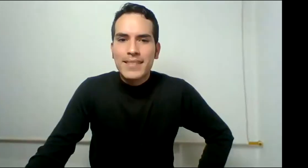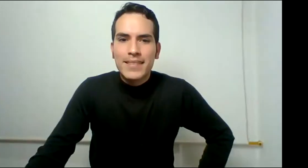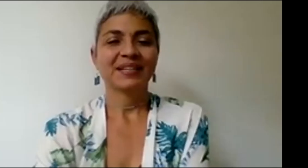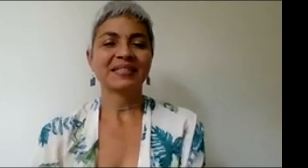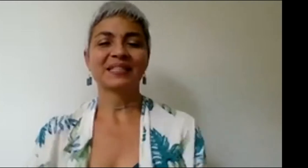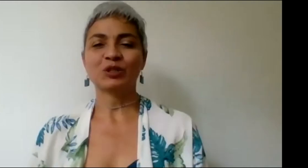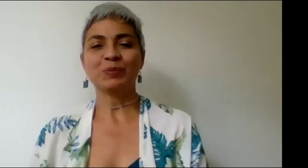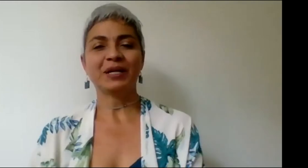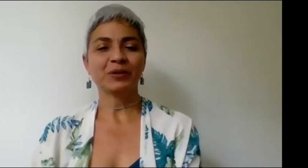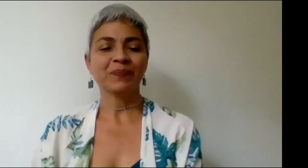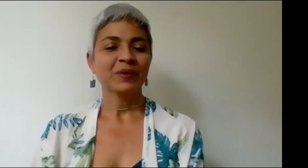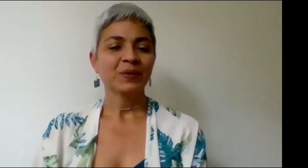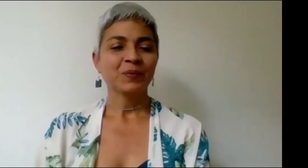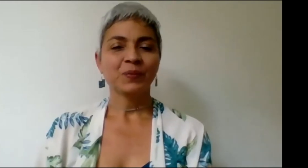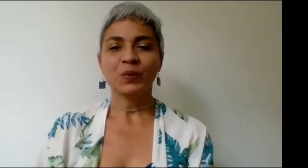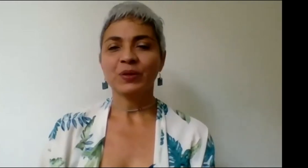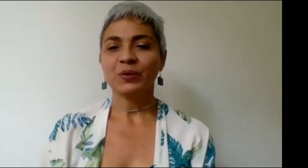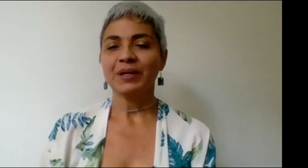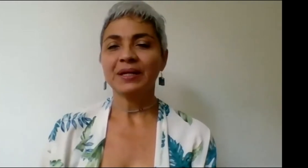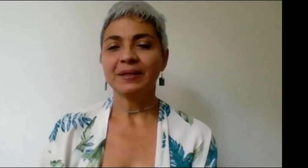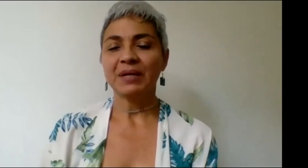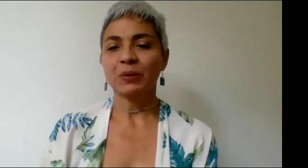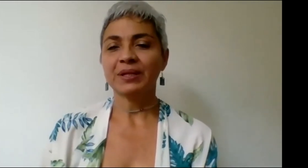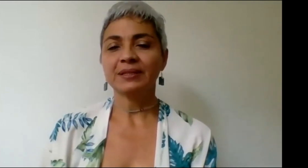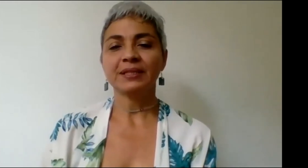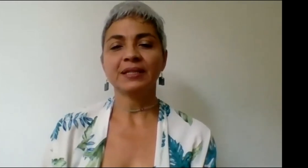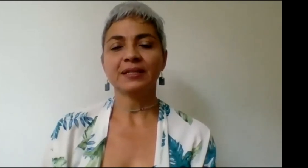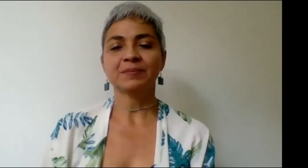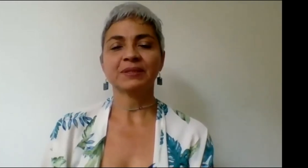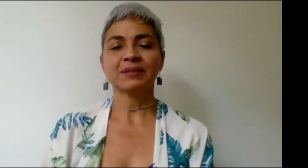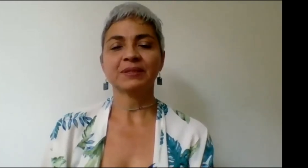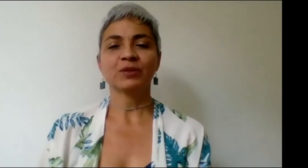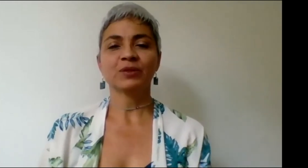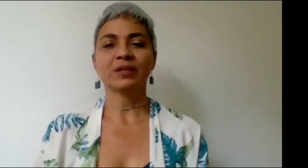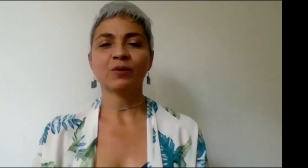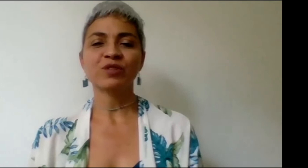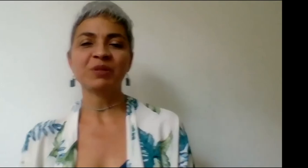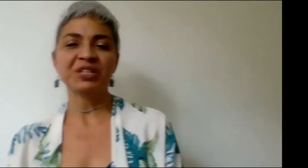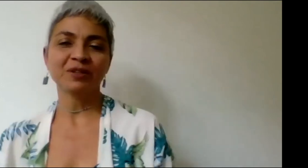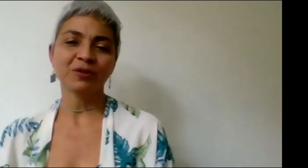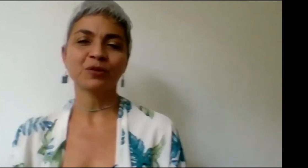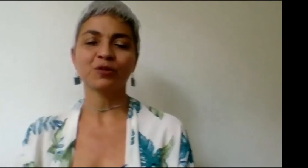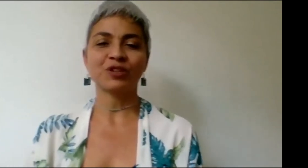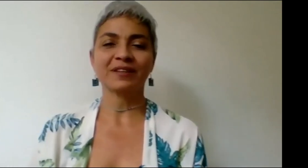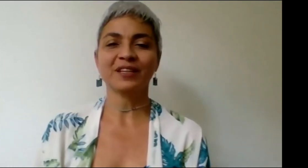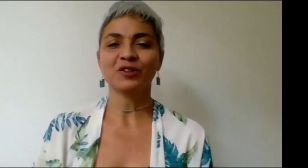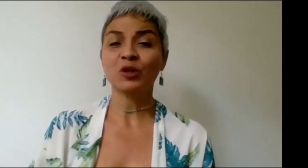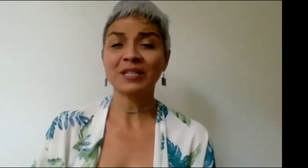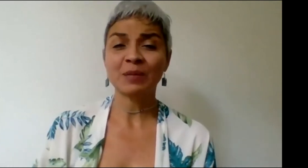Gracias, Mario. Bueno, ahora sigue, les presento a un semillerito docente, yo digo que es